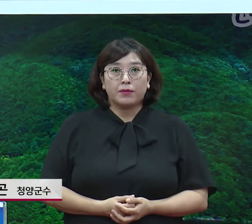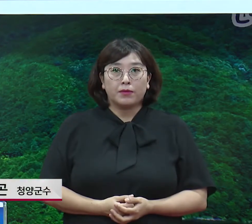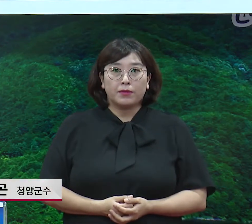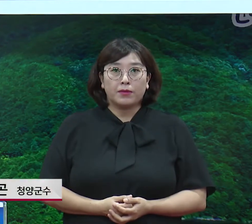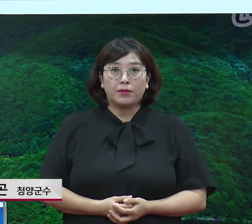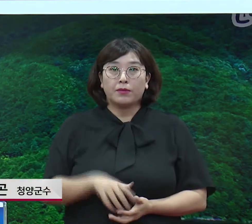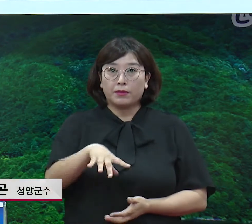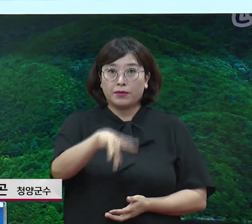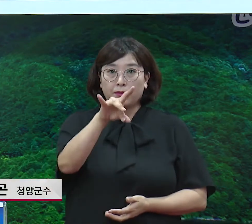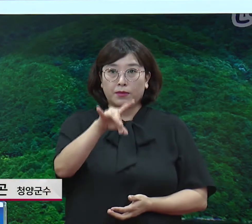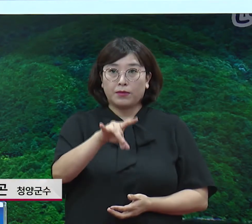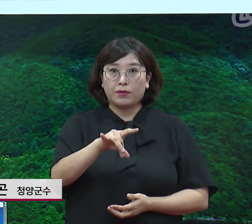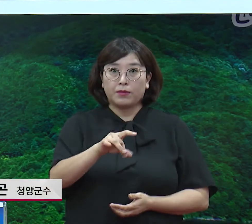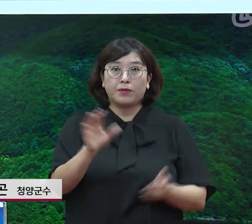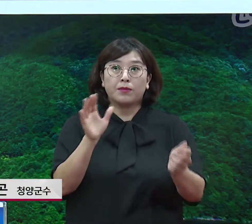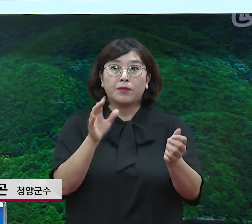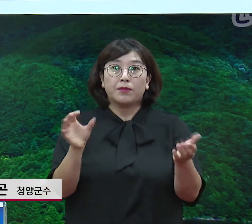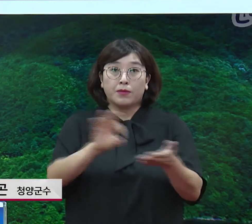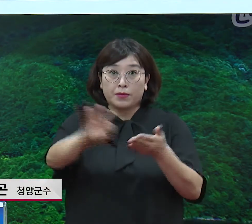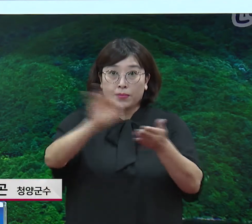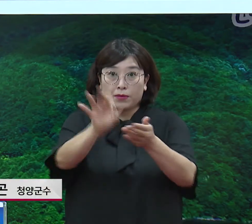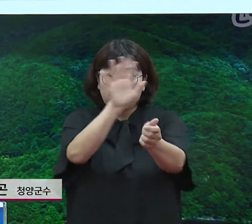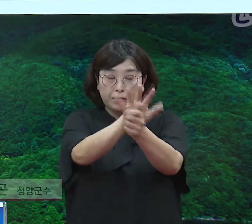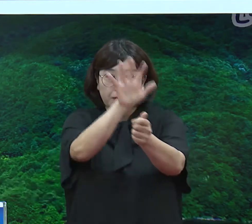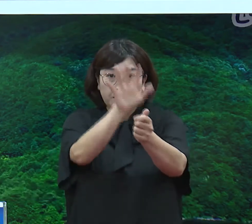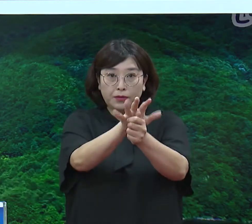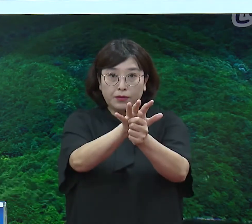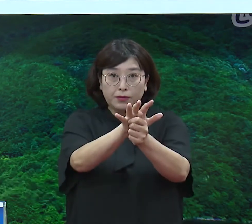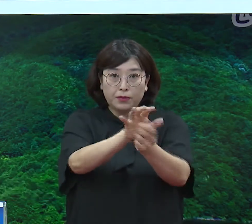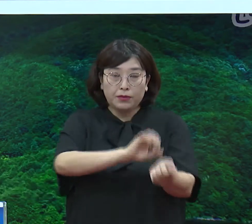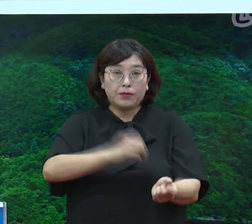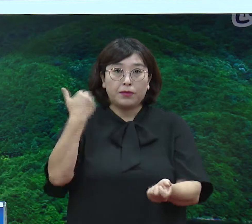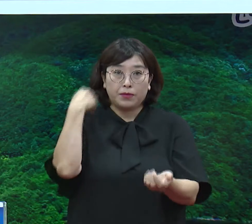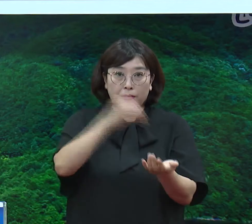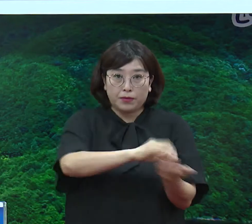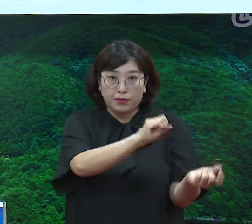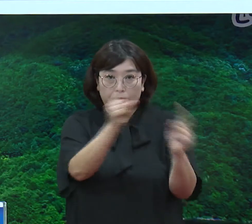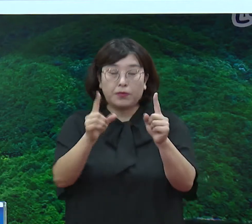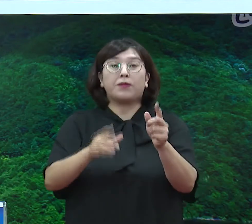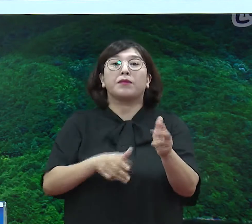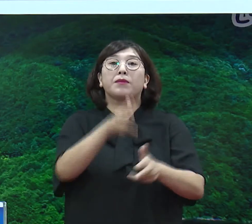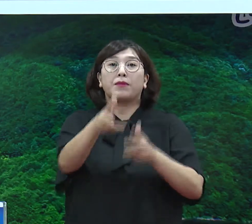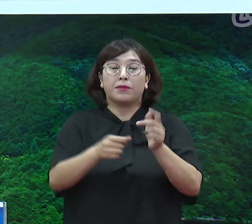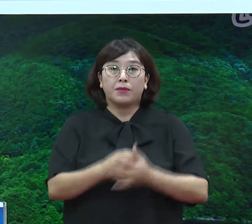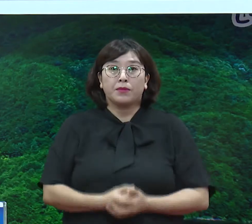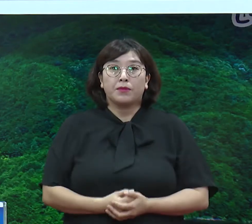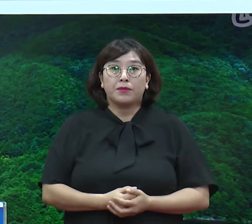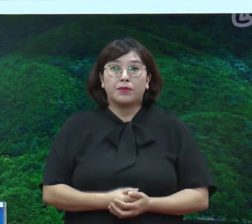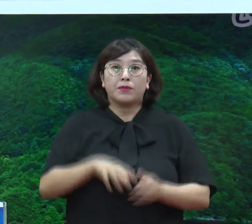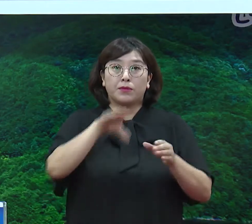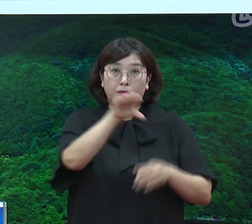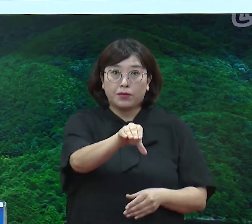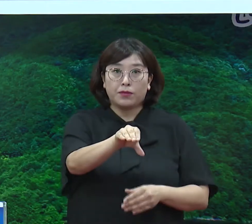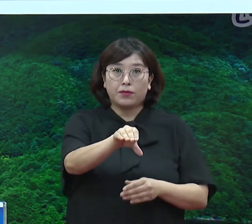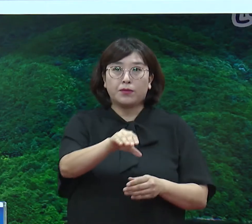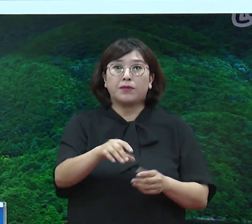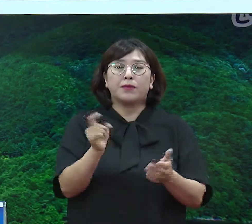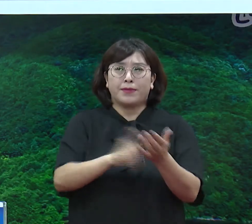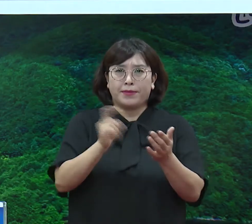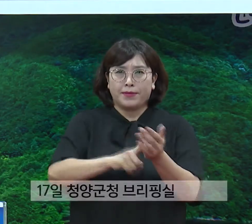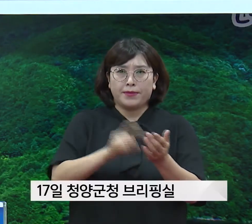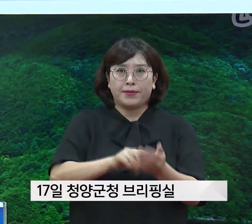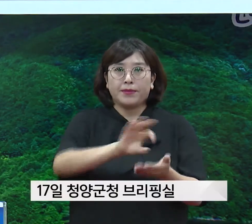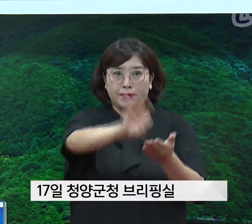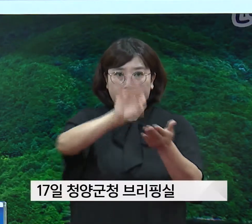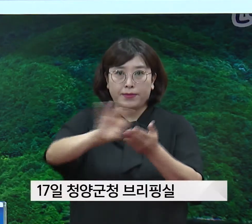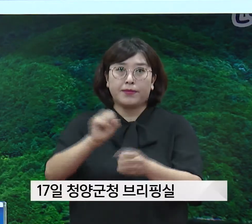먼저 소비 촉진 및 내수 회복 분야입니다. 소비 투자 부문 신속 집행으로